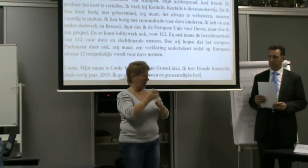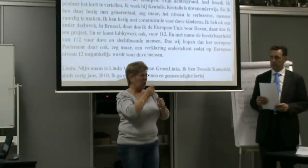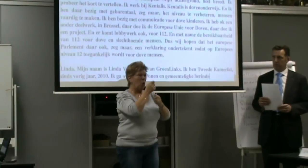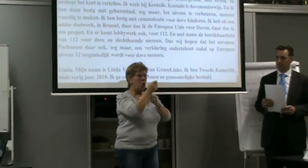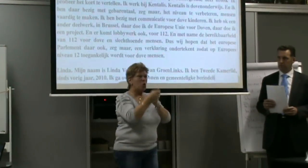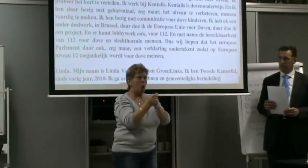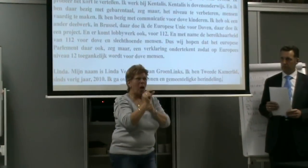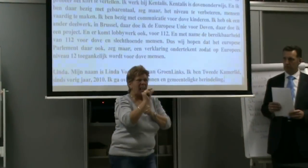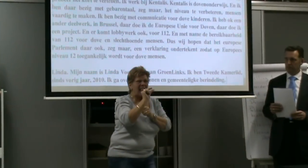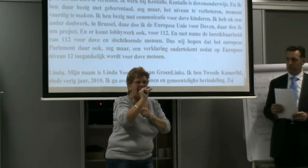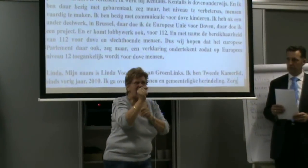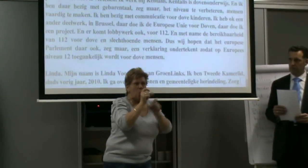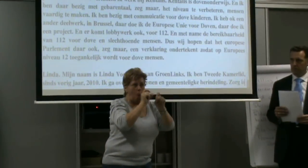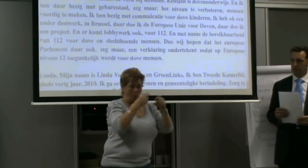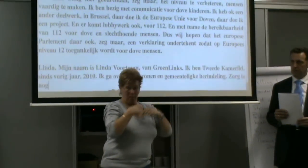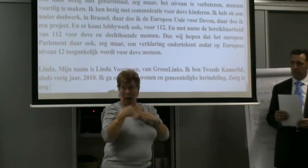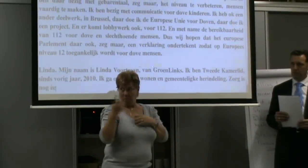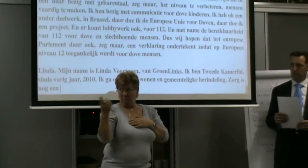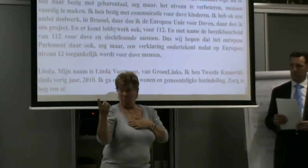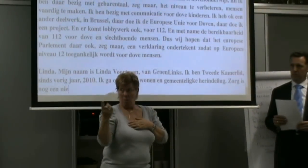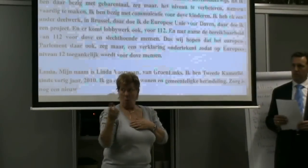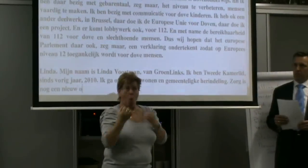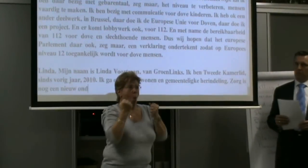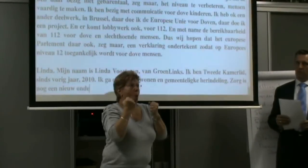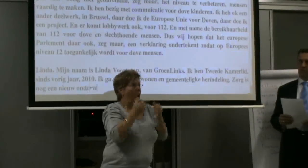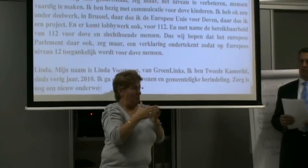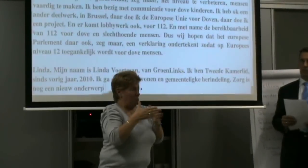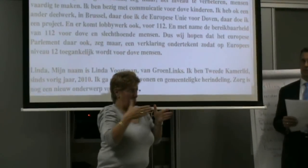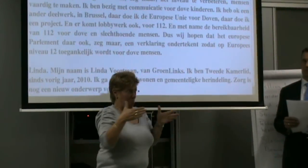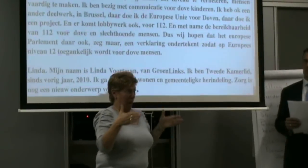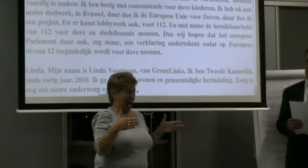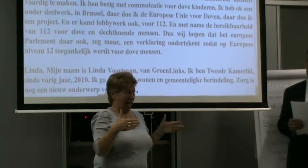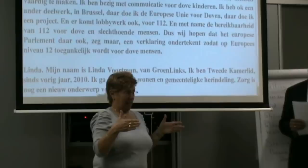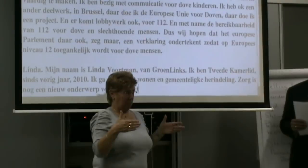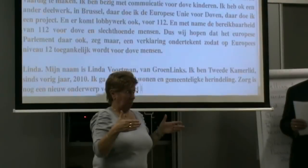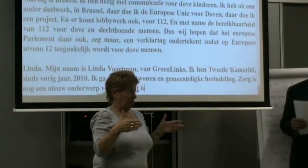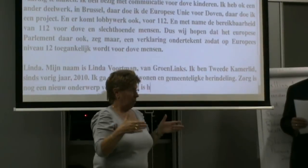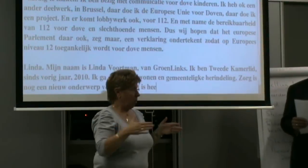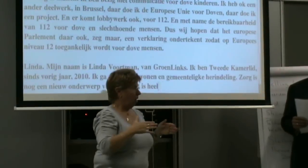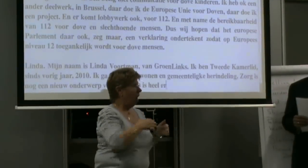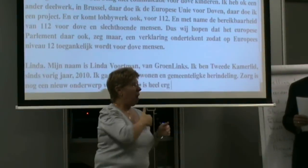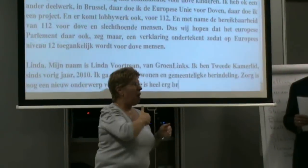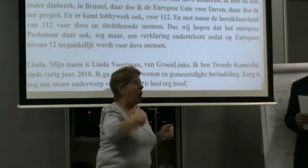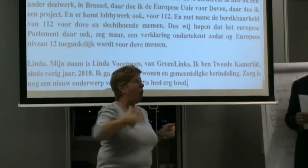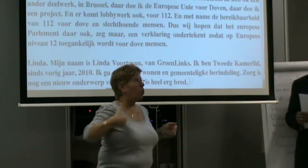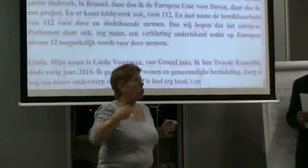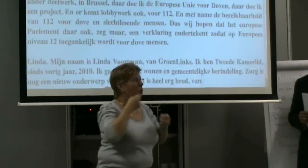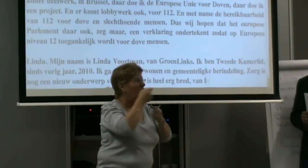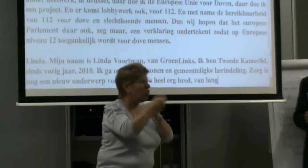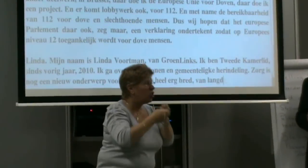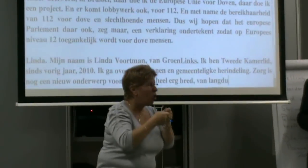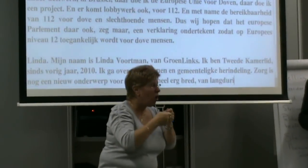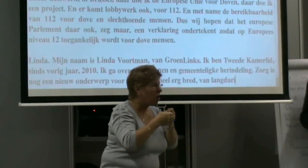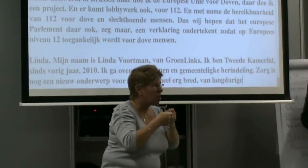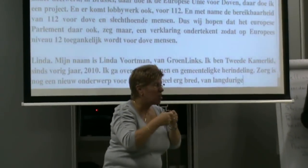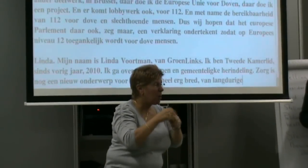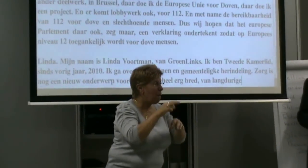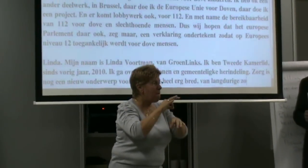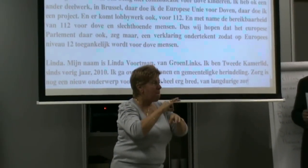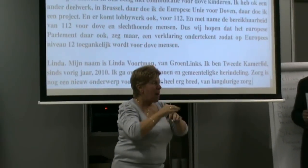nieuw onderwerp voor mij. Het is heel erg breed. Van langdurige zorg. Tot medisch-ethische onderwerpen.